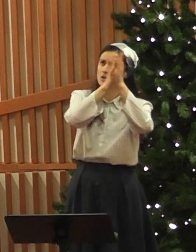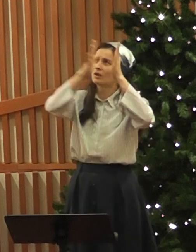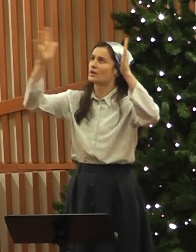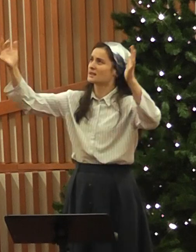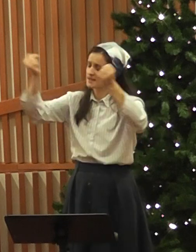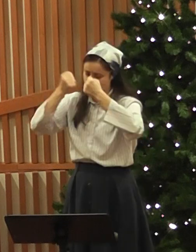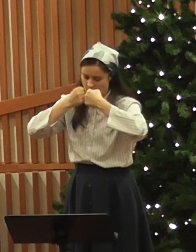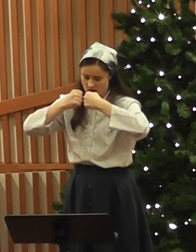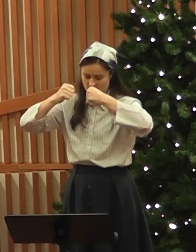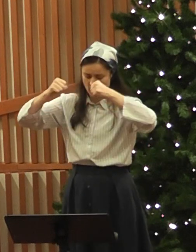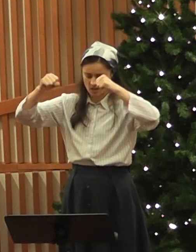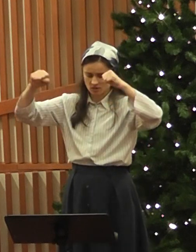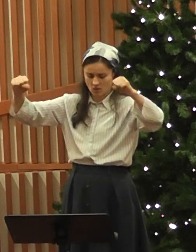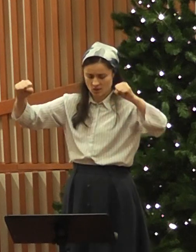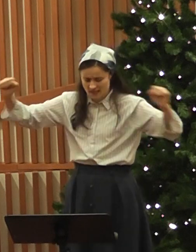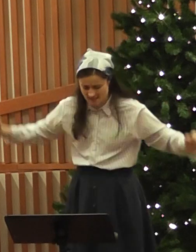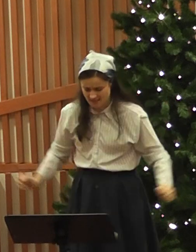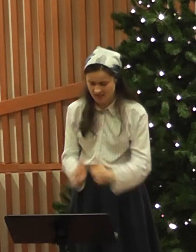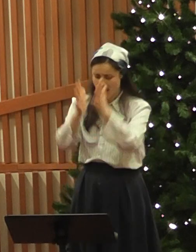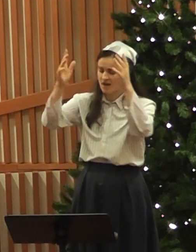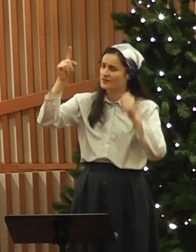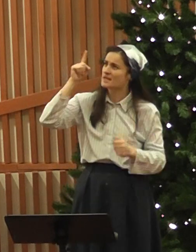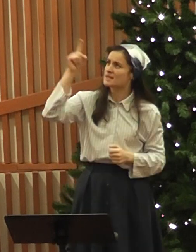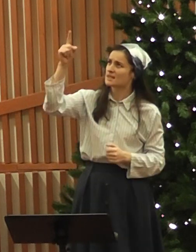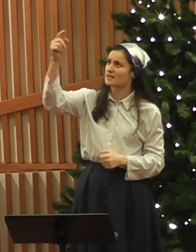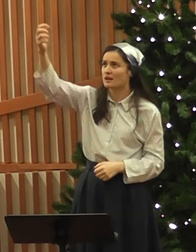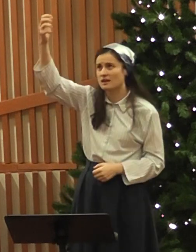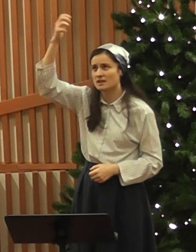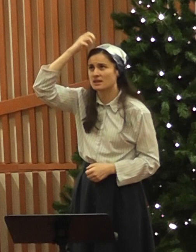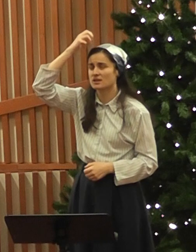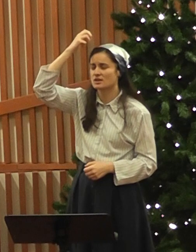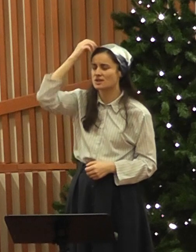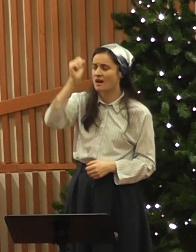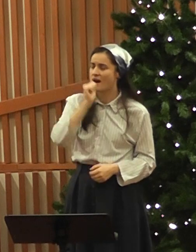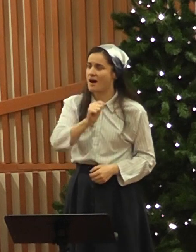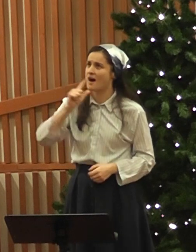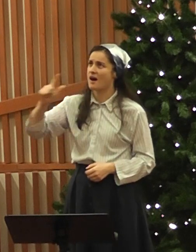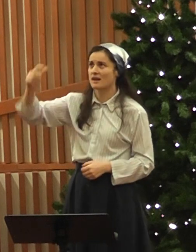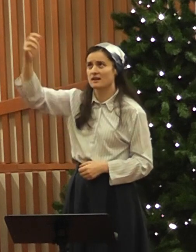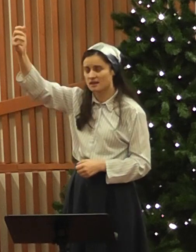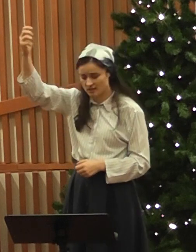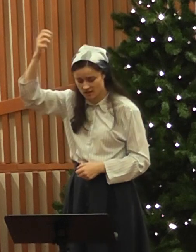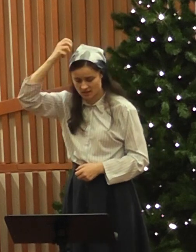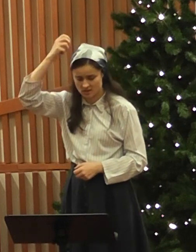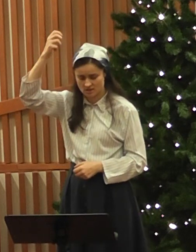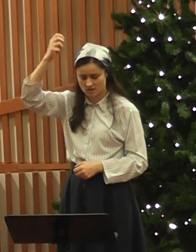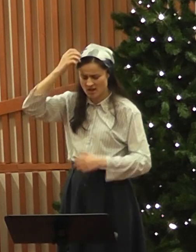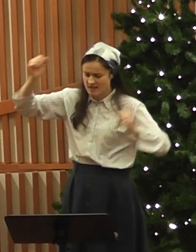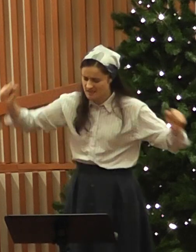Domn al gloriei, salvator. Slavă ție, Rege al Regilor.